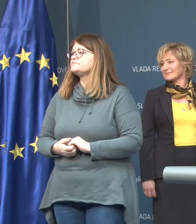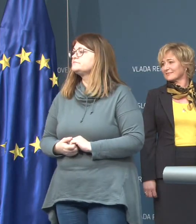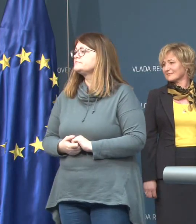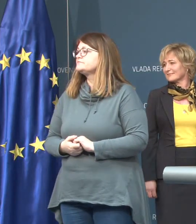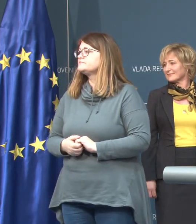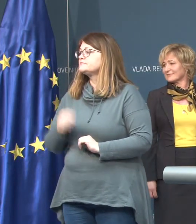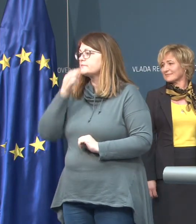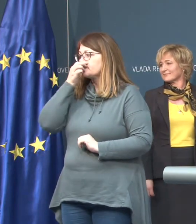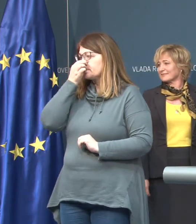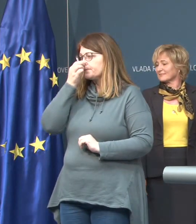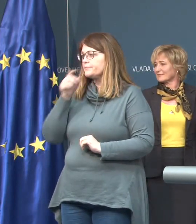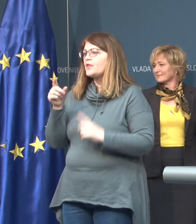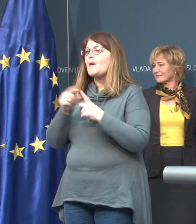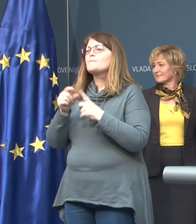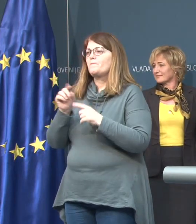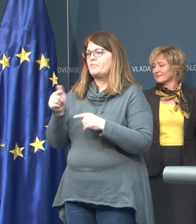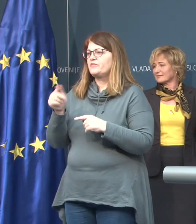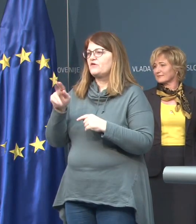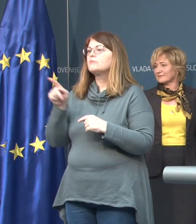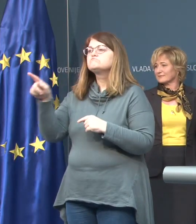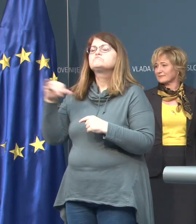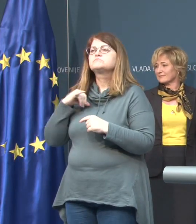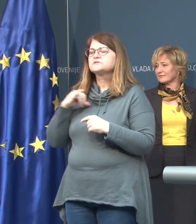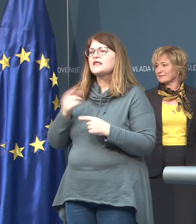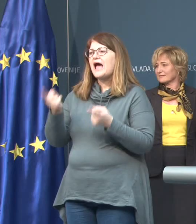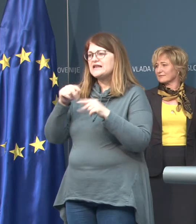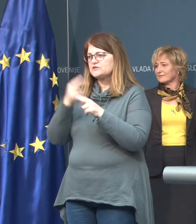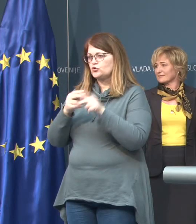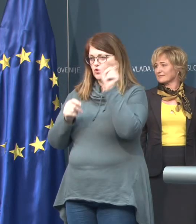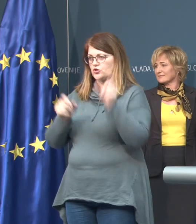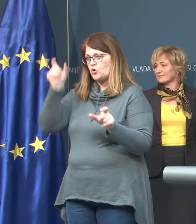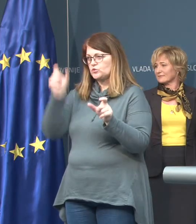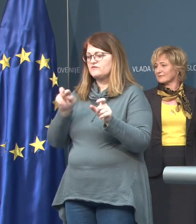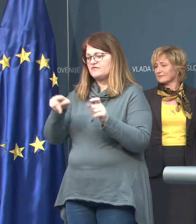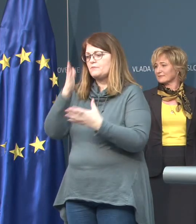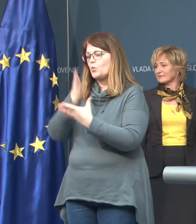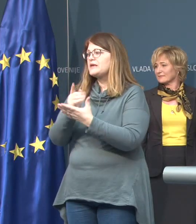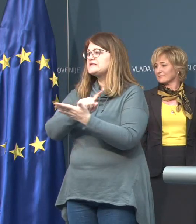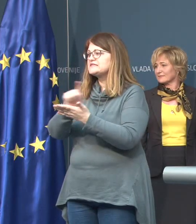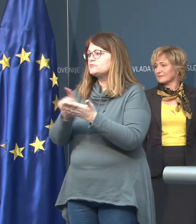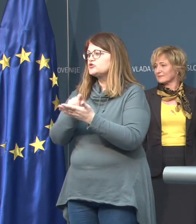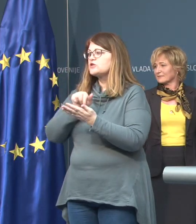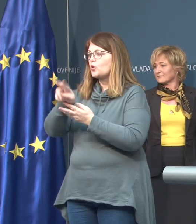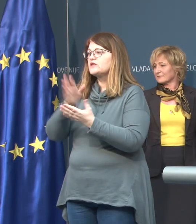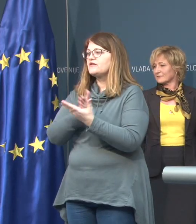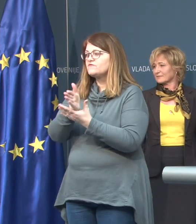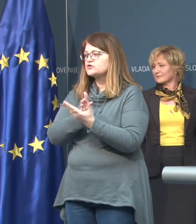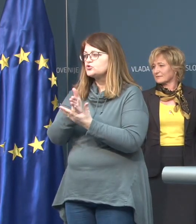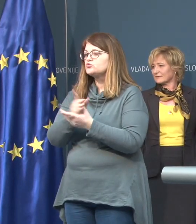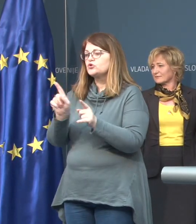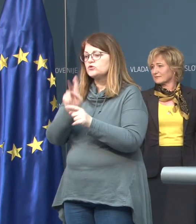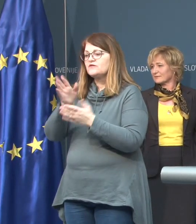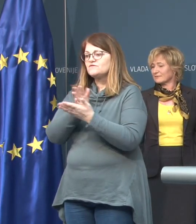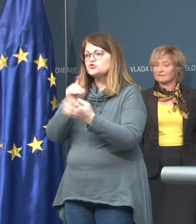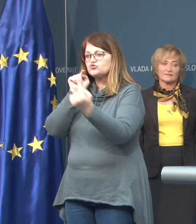Učka še stam po PTV. Mene pa zanima, a ste okuženi osebi v tem umestnem času hodili v službo, ste imeli tudi v